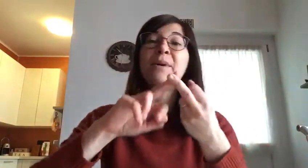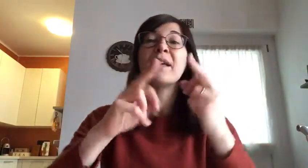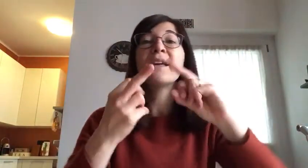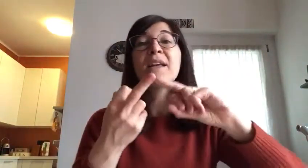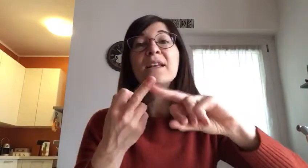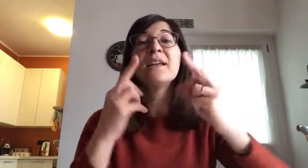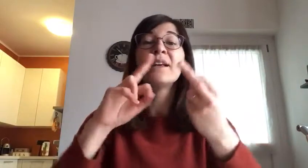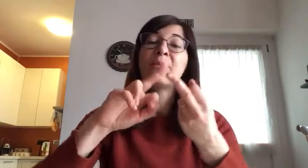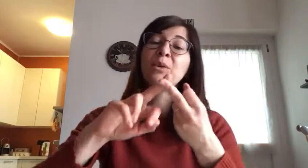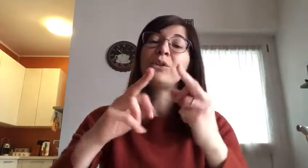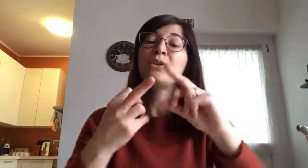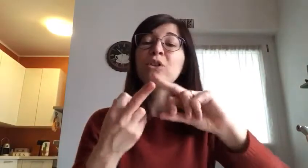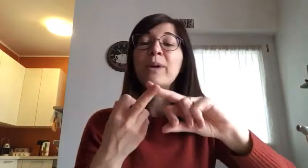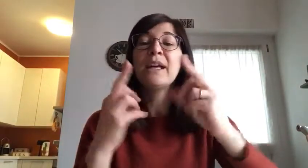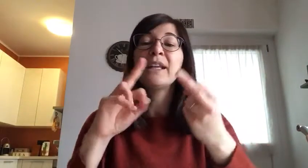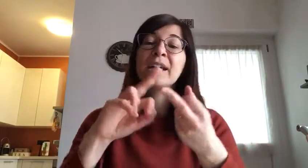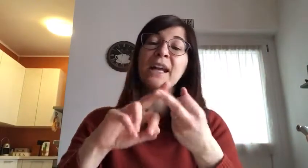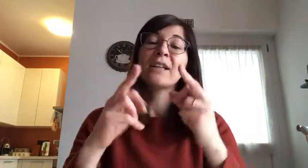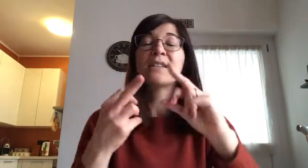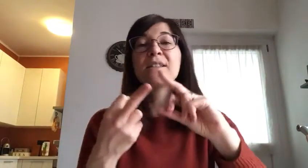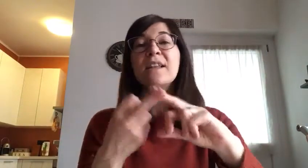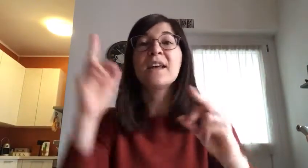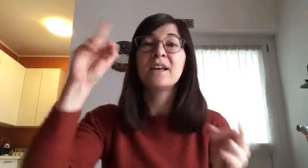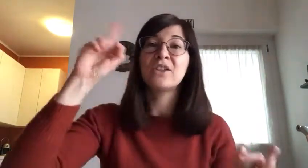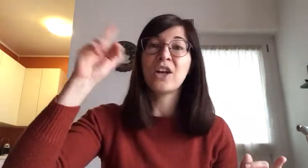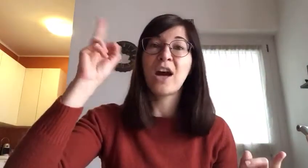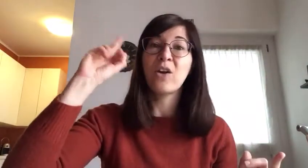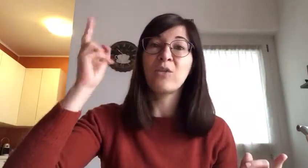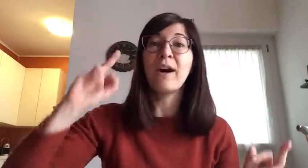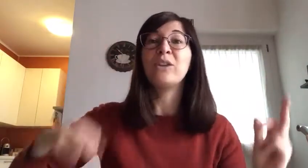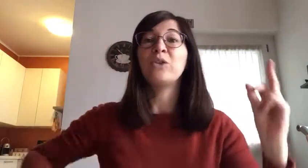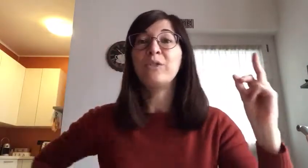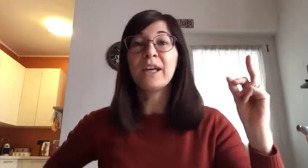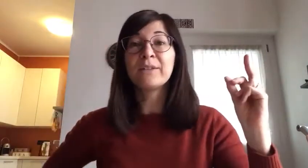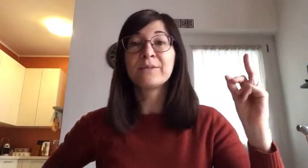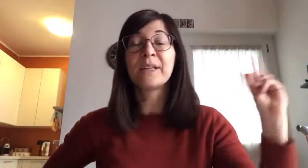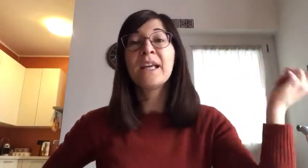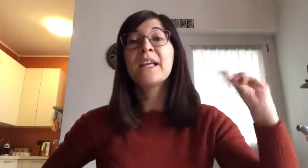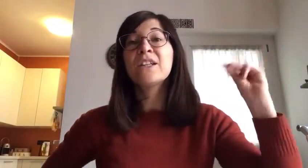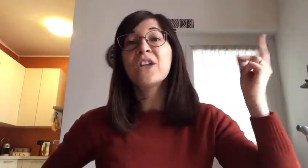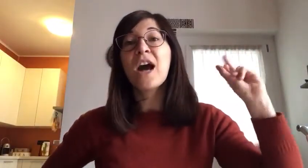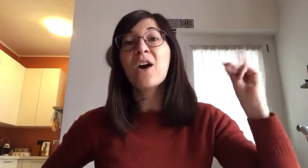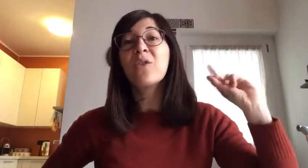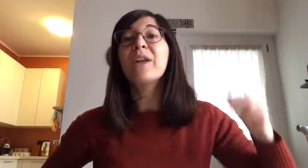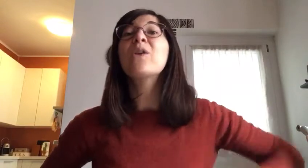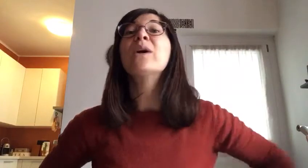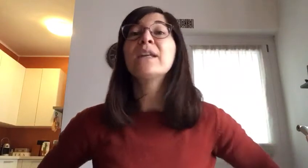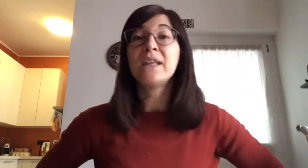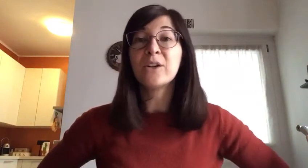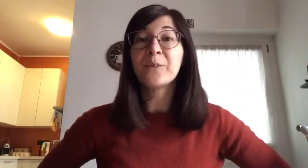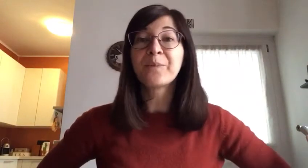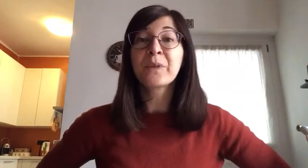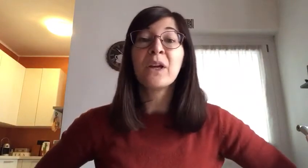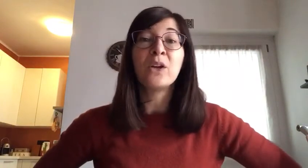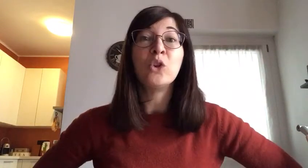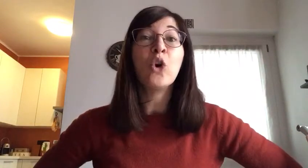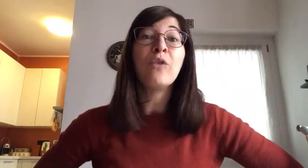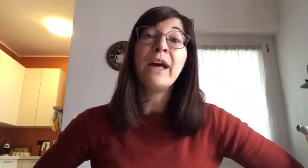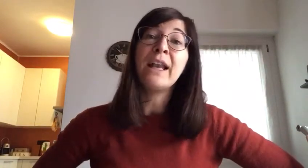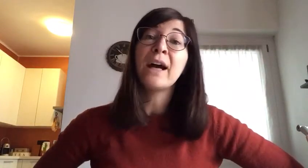bene molto bene grazie ciao vado via ciao vengo anch'io dove l